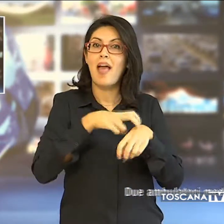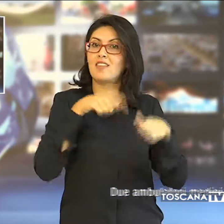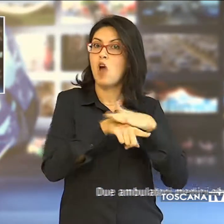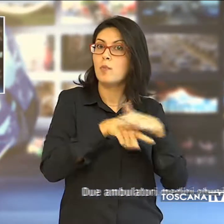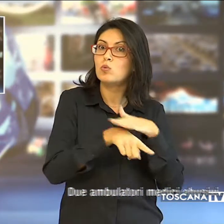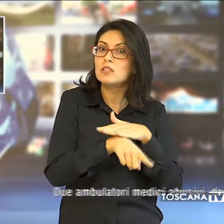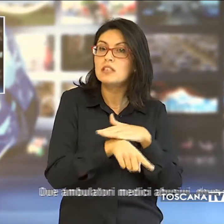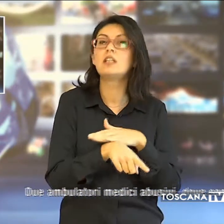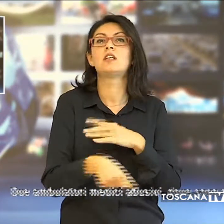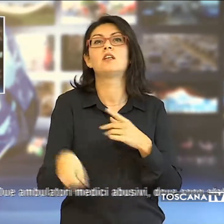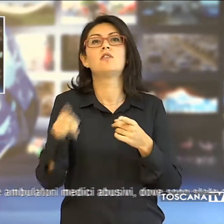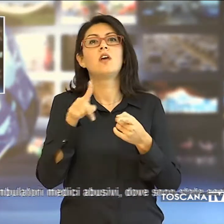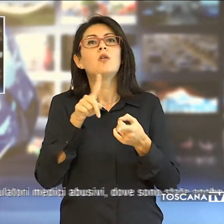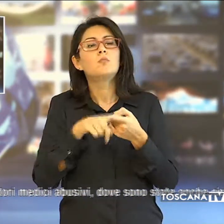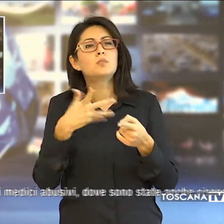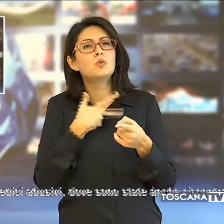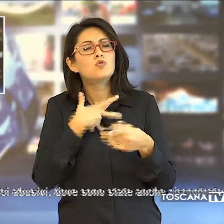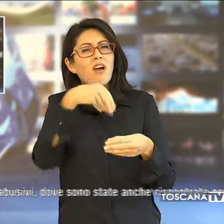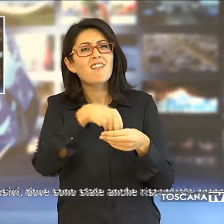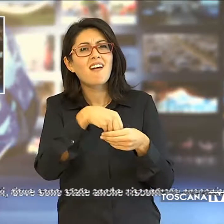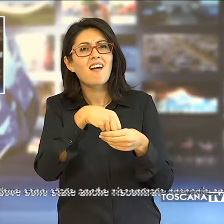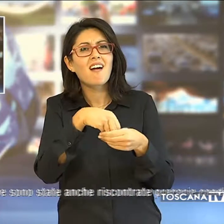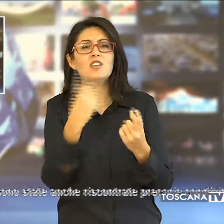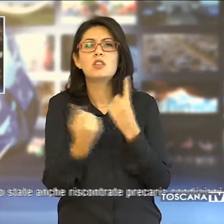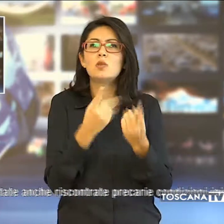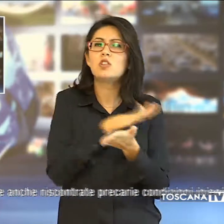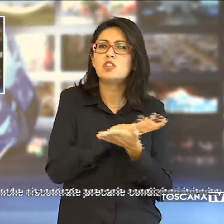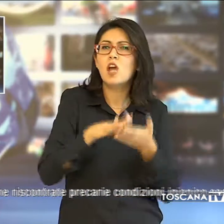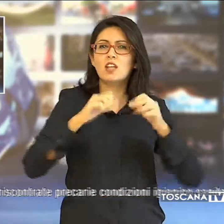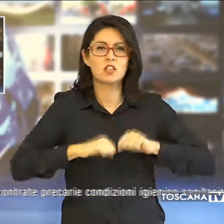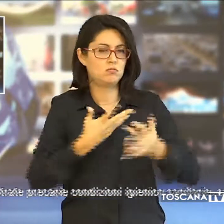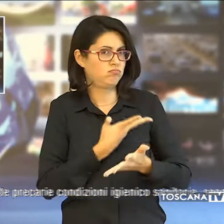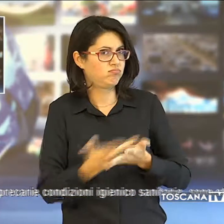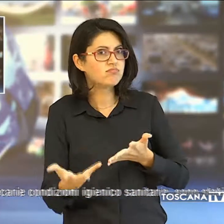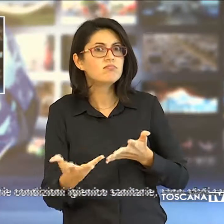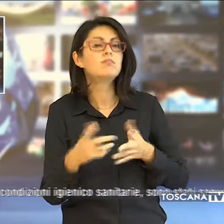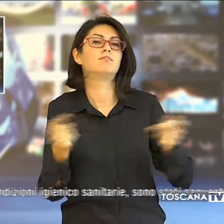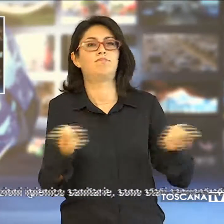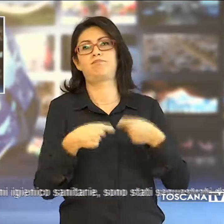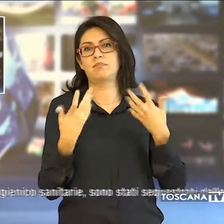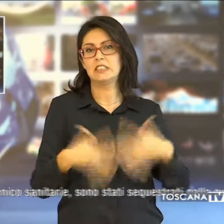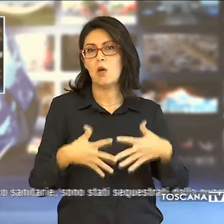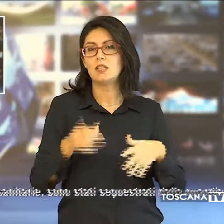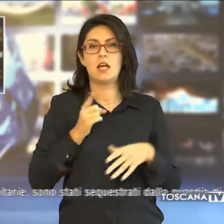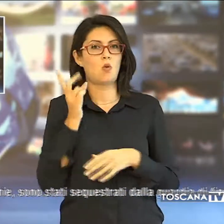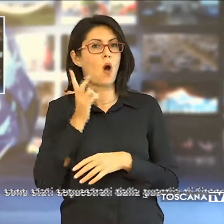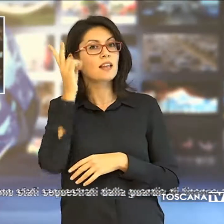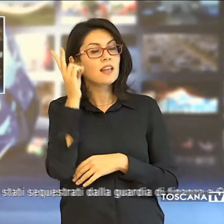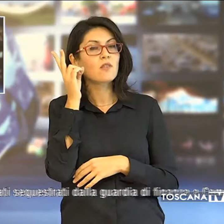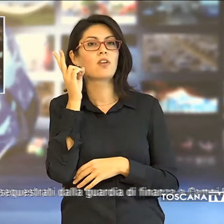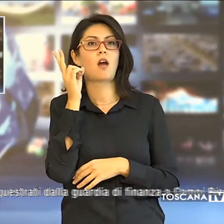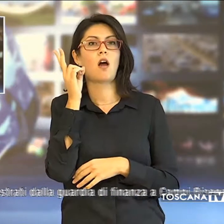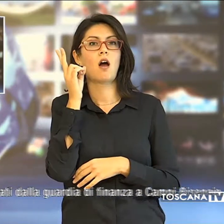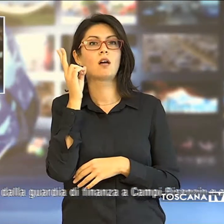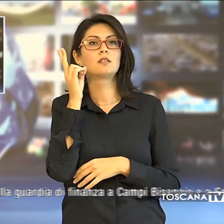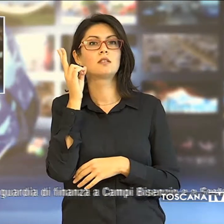riscontrate precarie condizioni igienico-sanitarie sono stati sequestrati dalla Guardia di Finanza